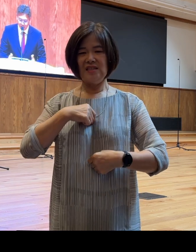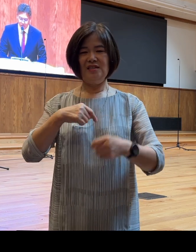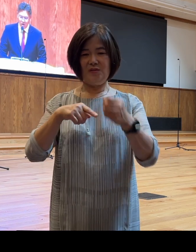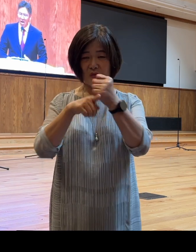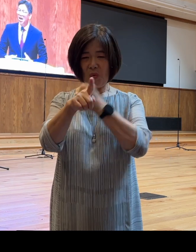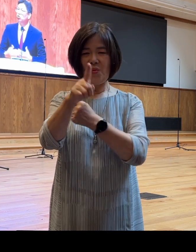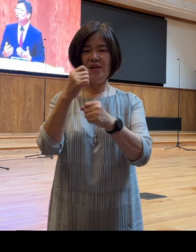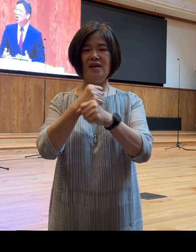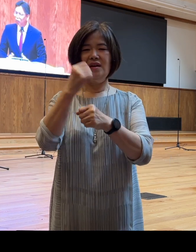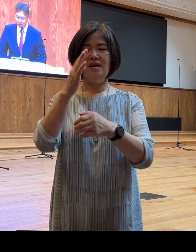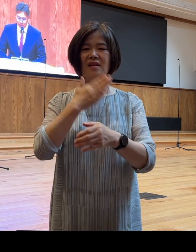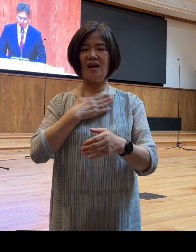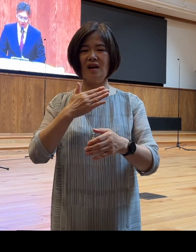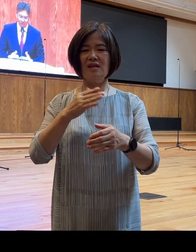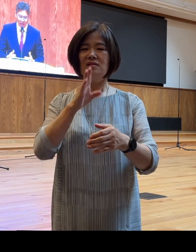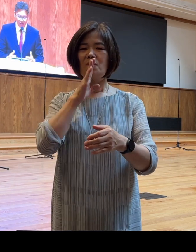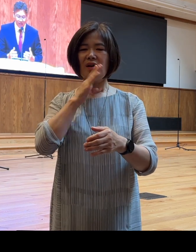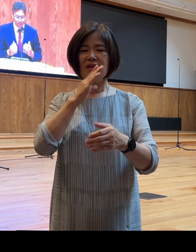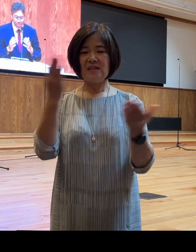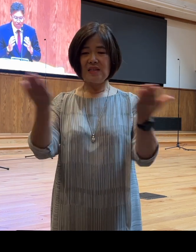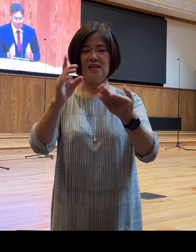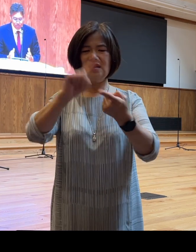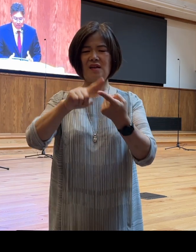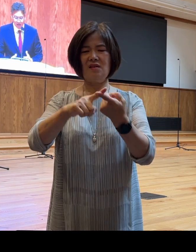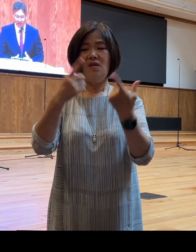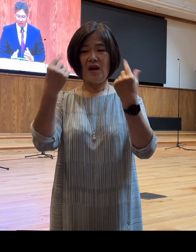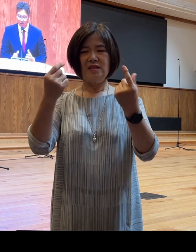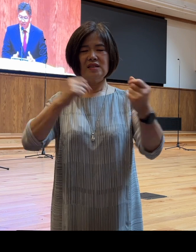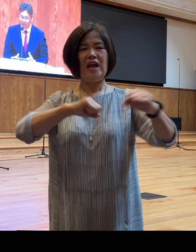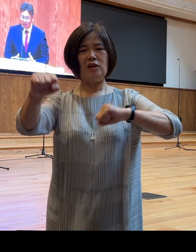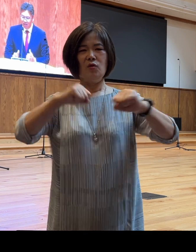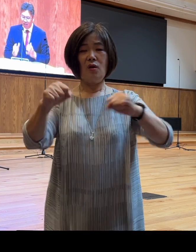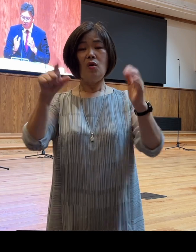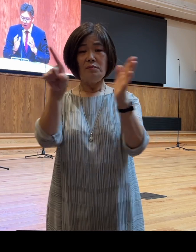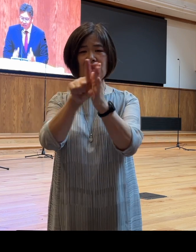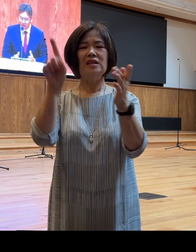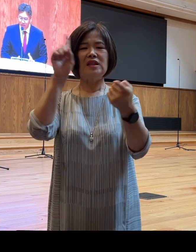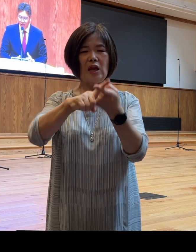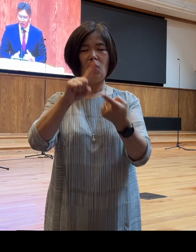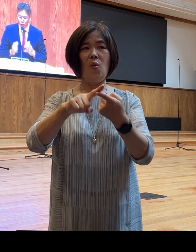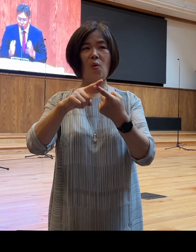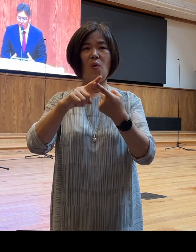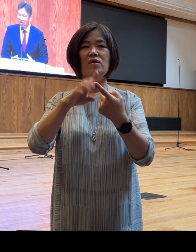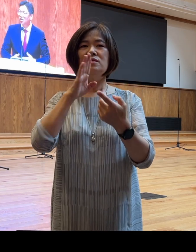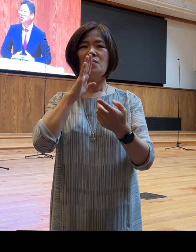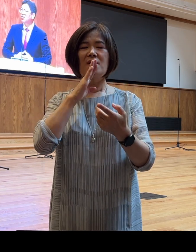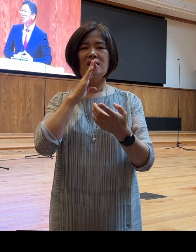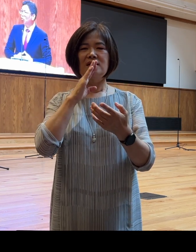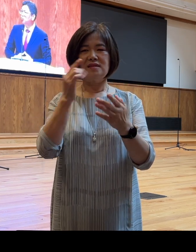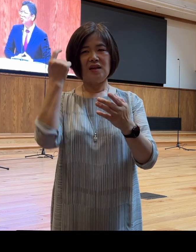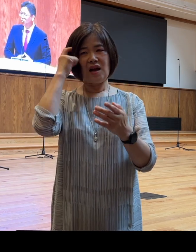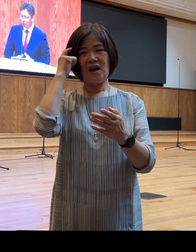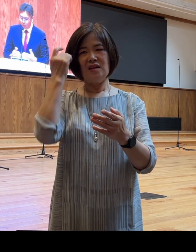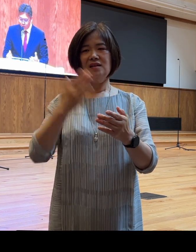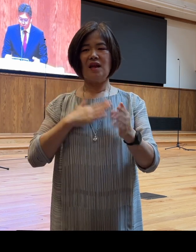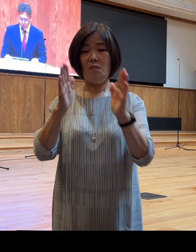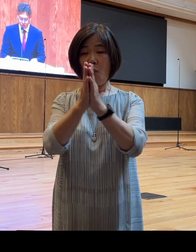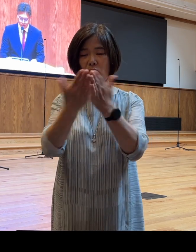행동함으로써 내가 믿는 바라는 사실 이 확신을, 소신을 내 몸소 보여주는 것입니다